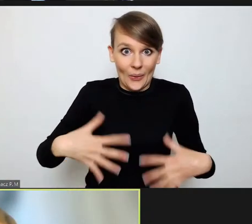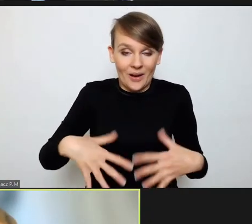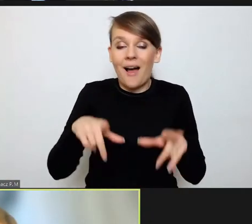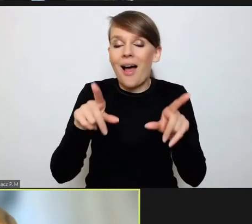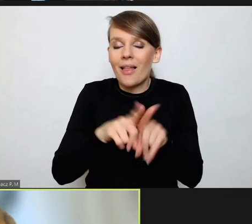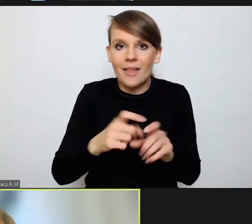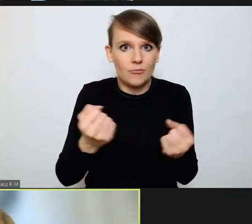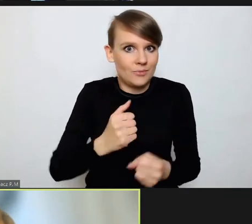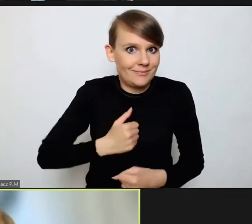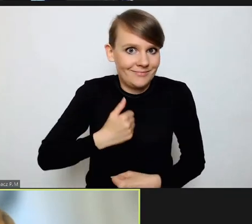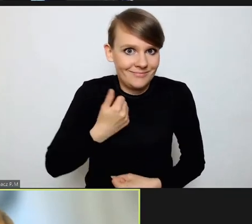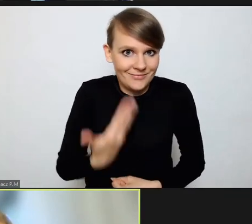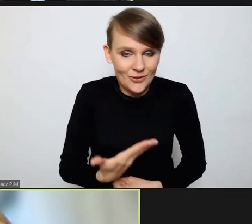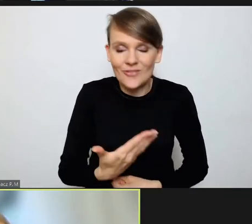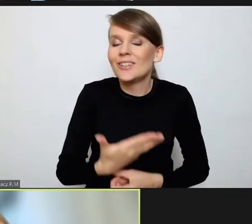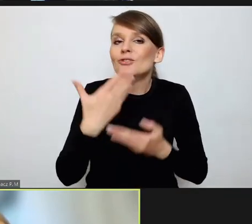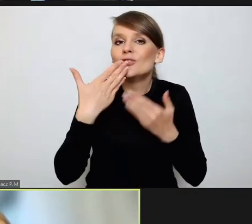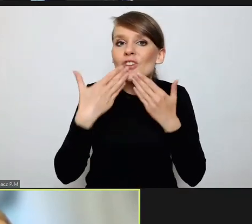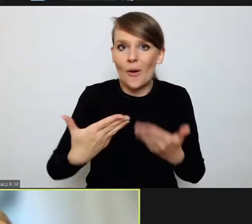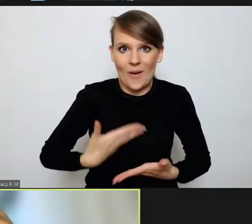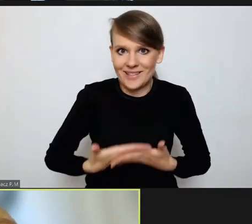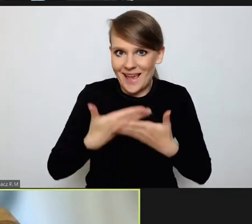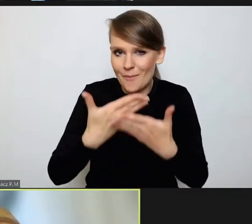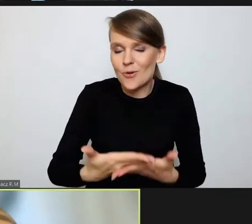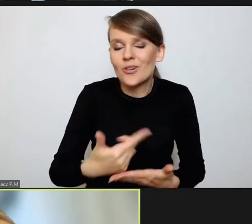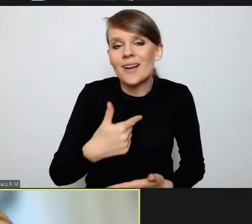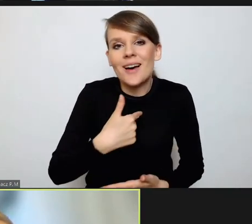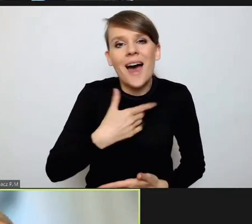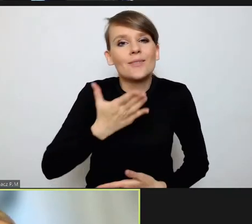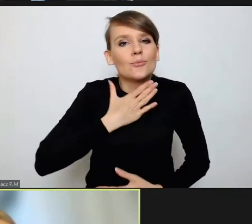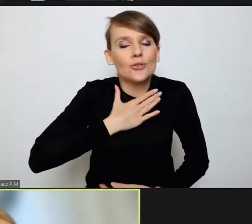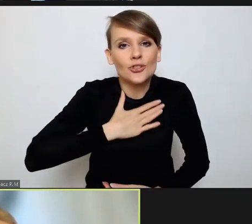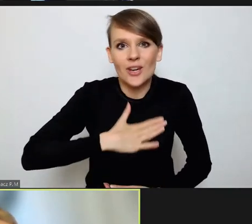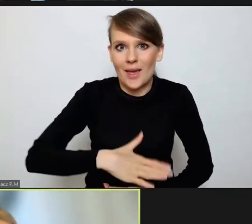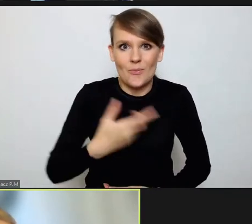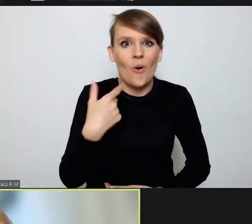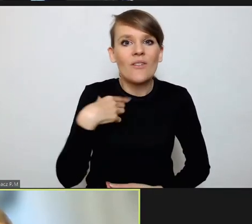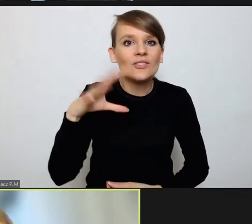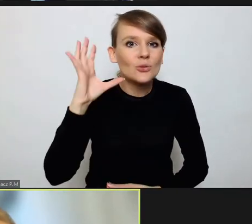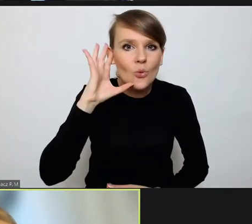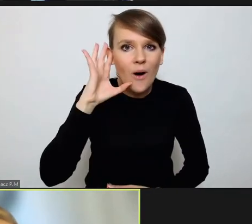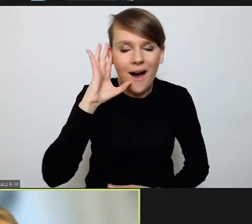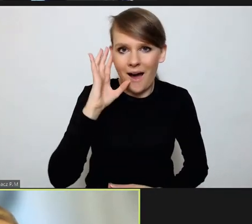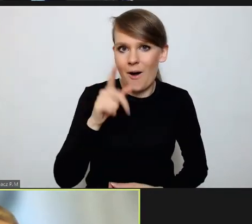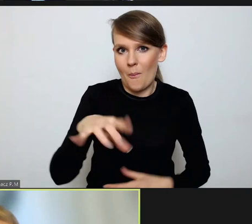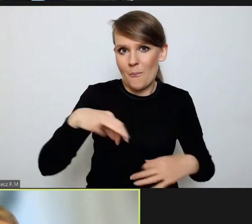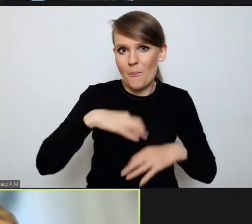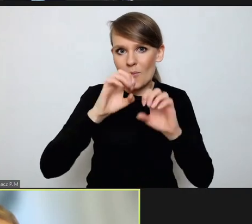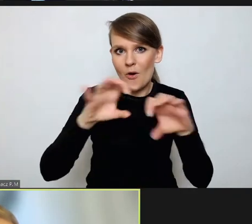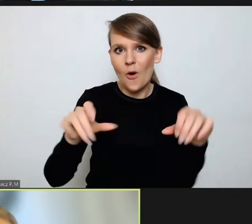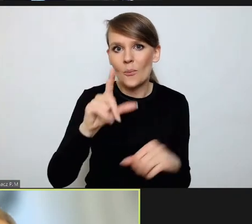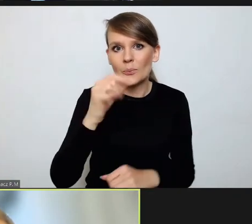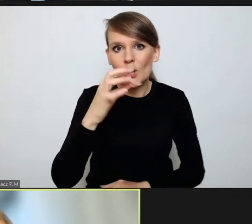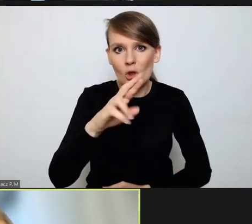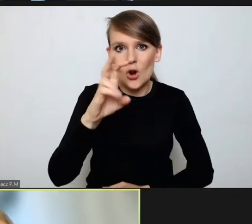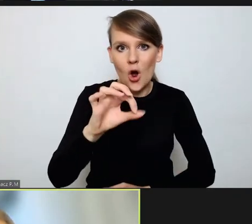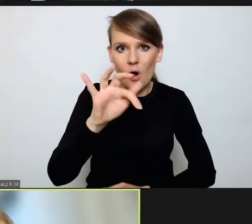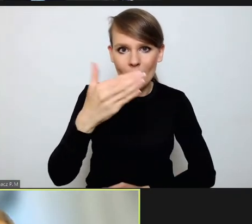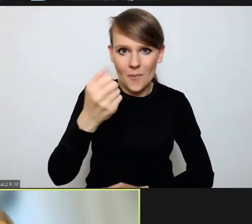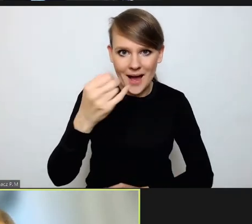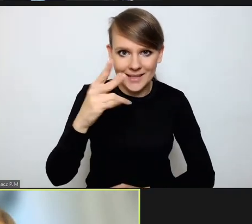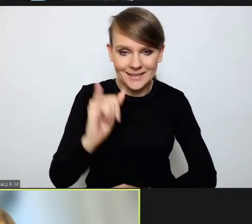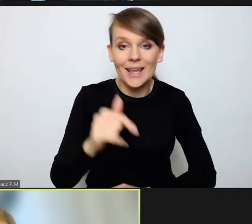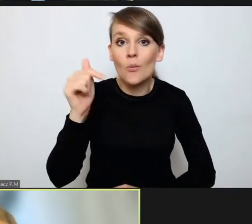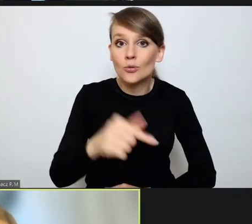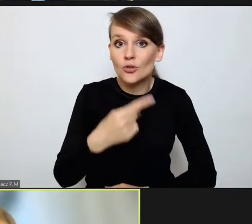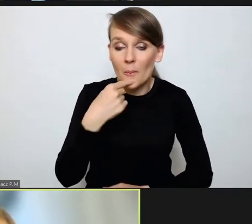Bardzo dziękuję jeszcze raz za zaproszenie. Z wielką przyjemnością wysłuchałam pana profesora Piotra Chowmańskiego. Muszę powiedzieć,